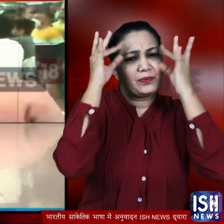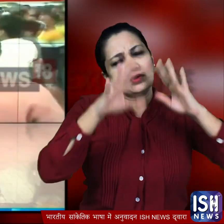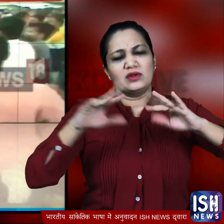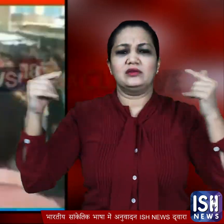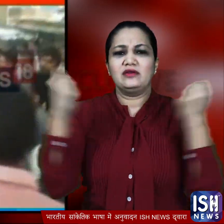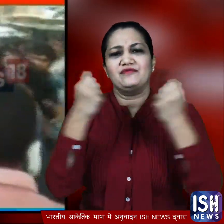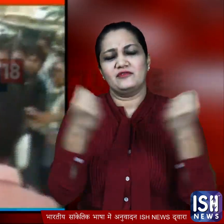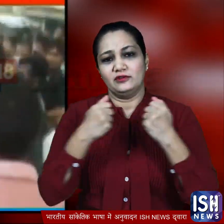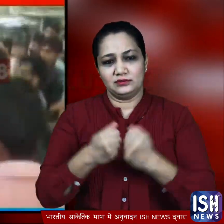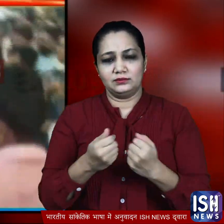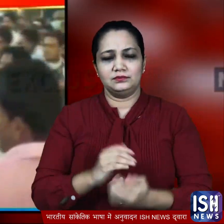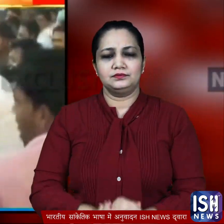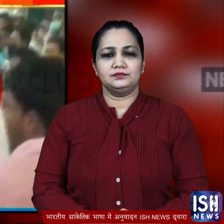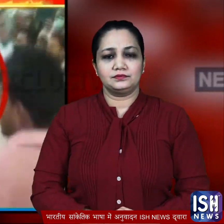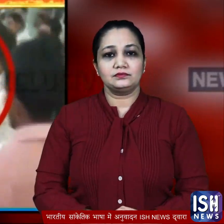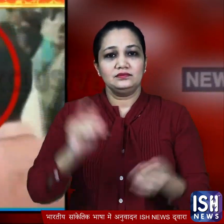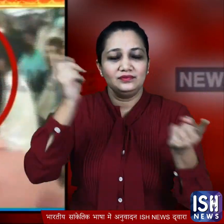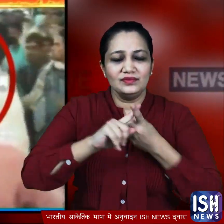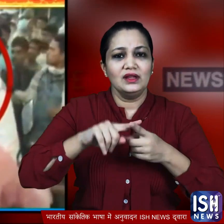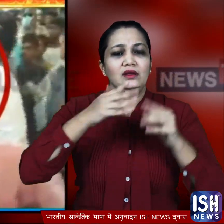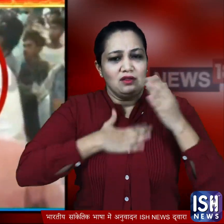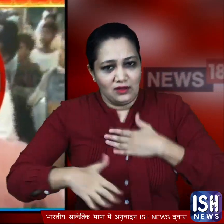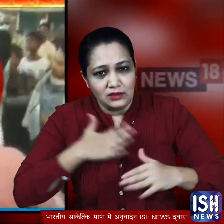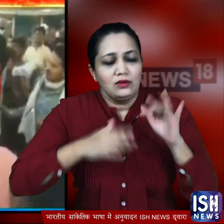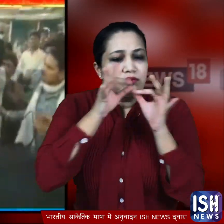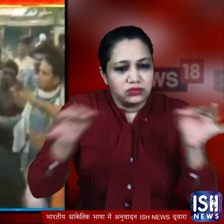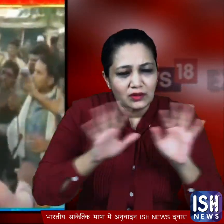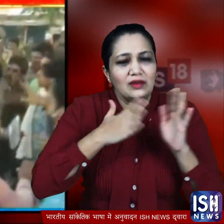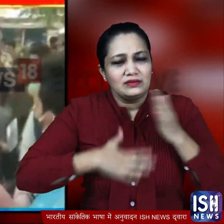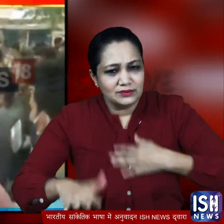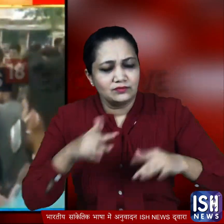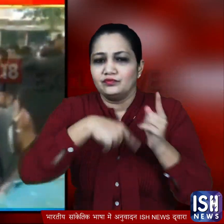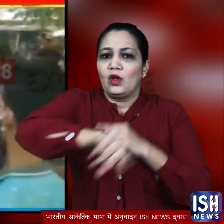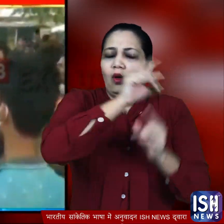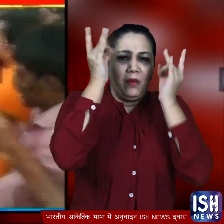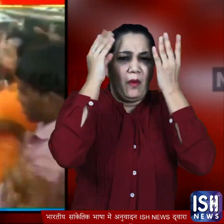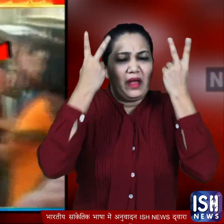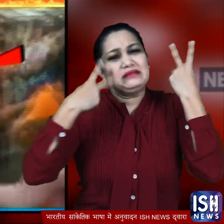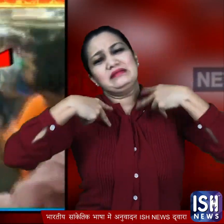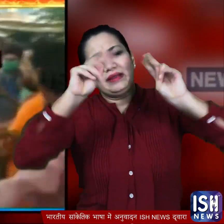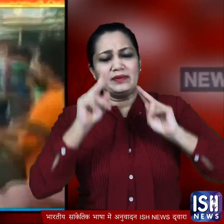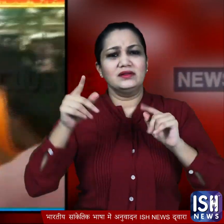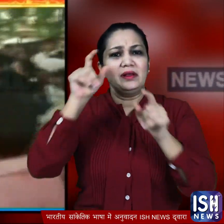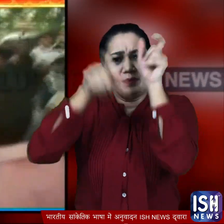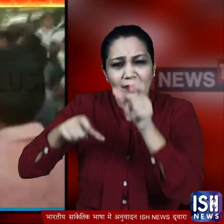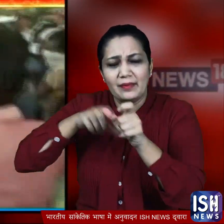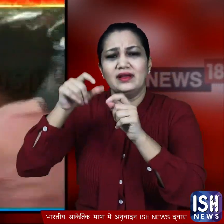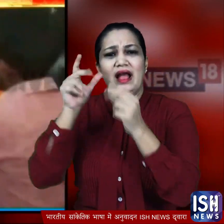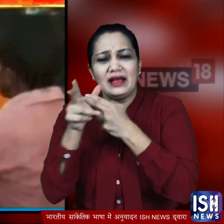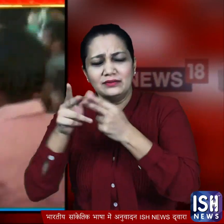और जब उन लोगों को शांत कराने की कोशिश की गई तो वो आप एसे बाहर हो गया उन्होंने सुरक्षा बलके को जवानों को घेर कर